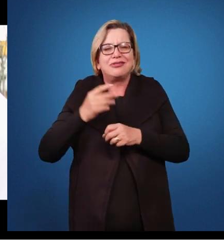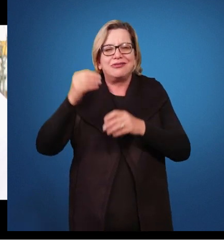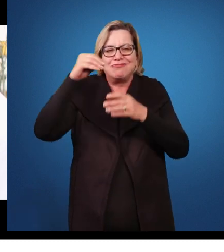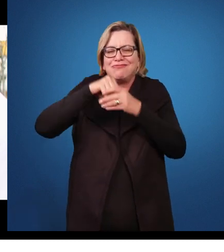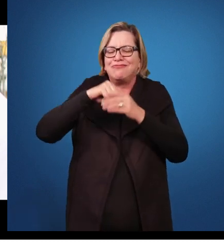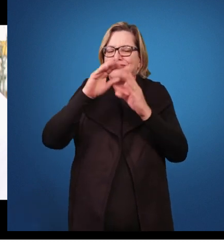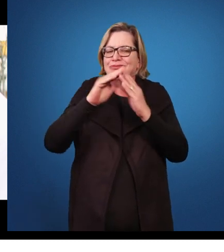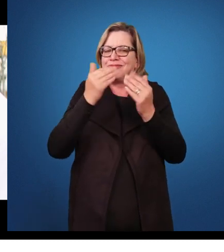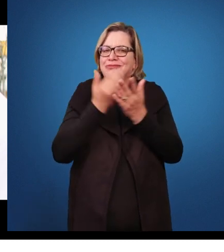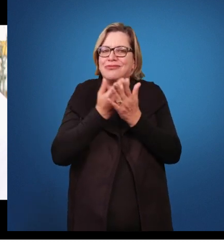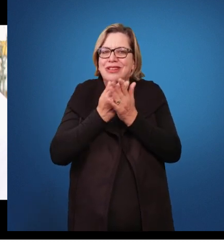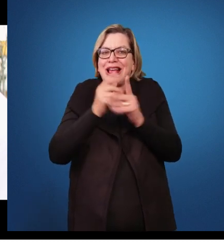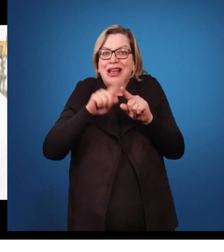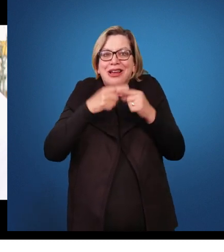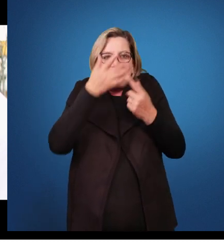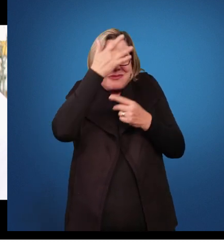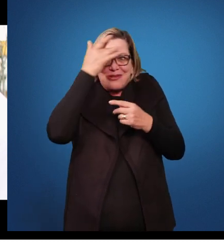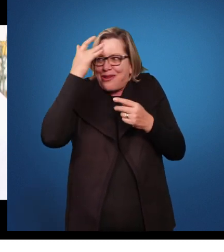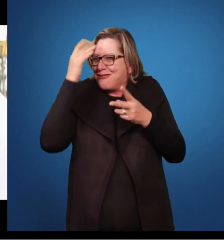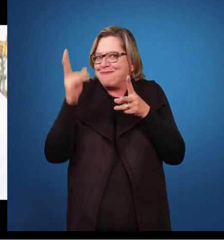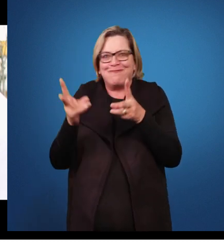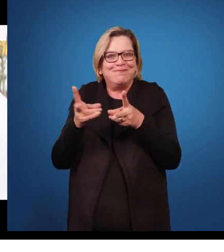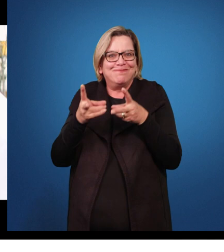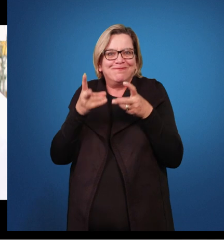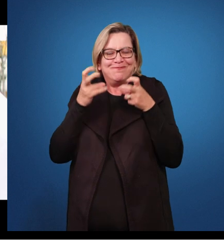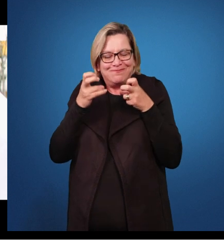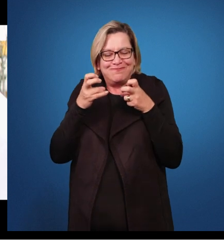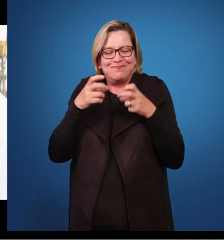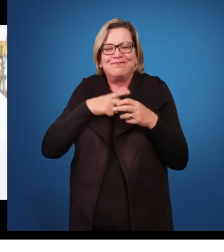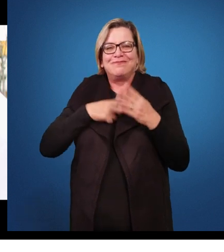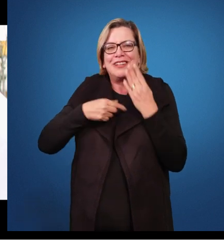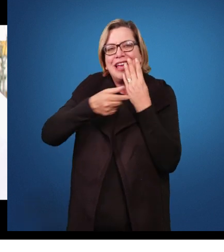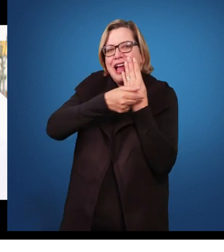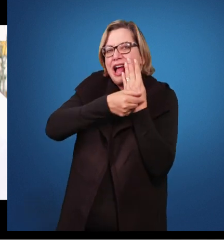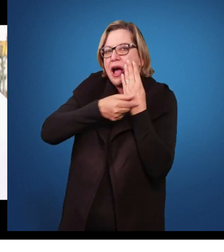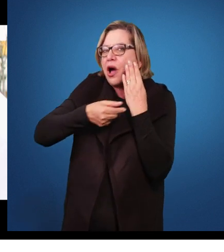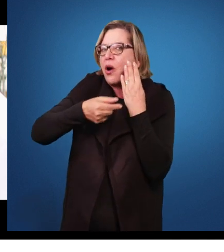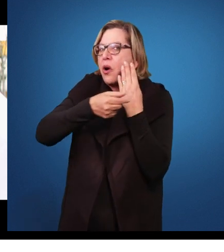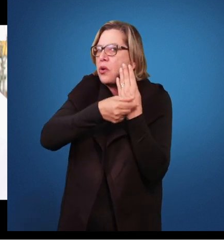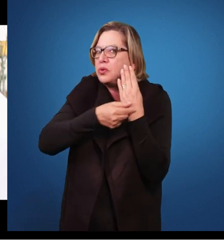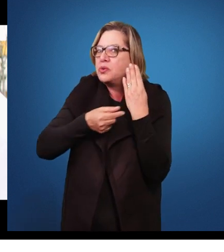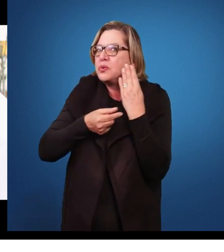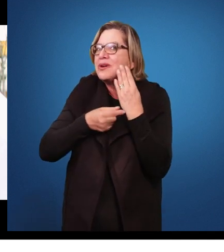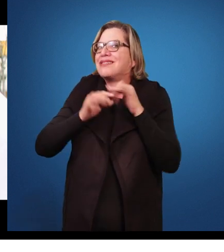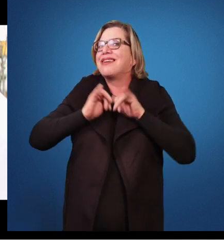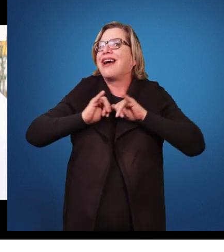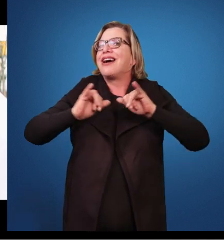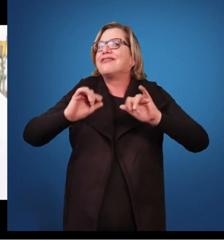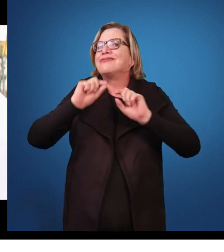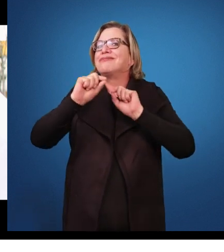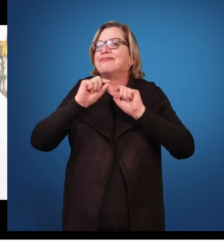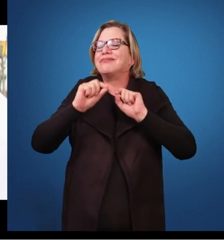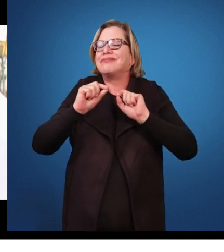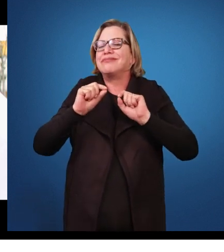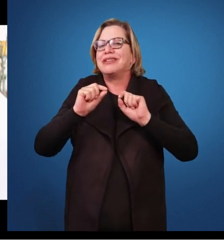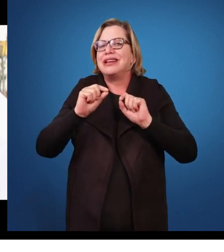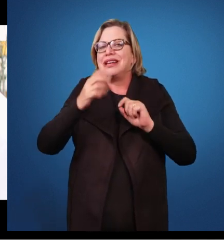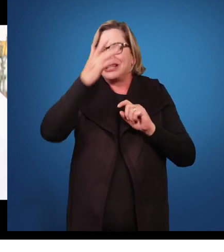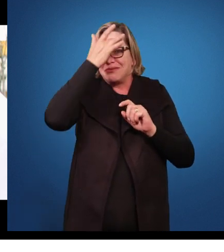são vistos. Existem alguns autores dentro da área da superdotação que dizem o seguinte, que essas pessoas